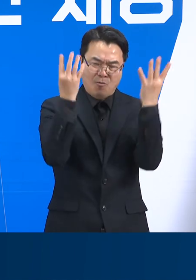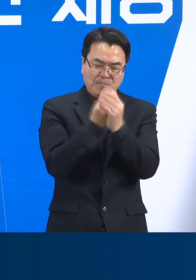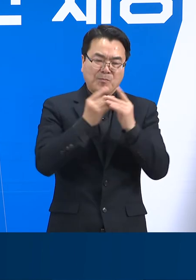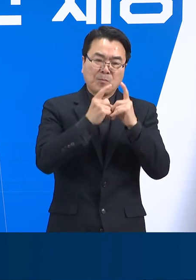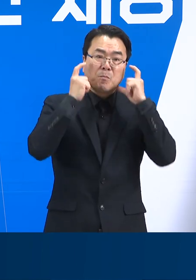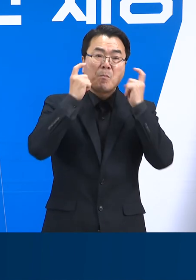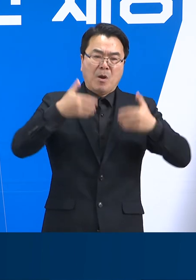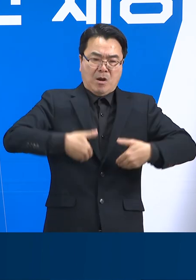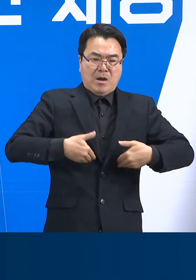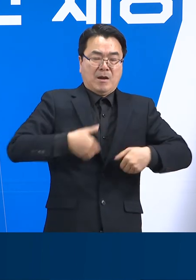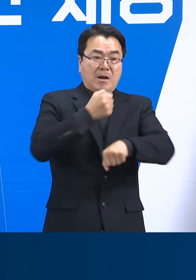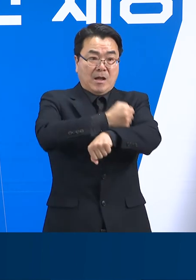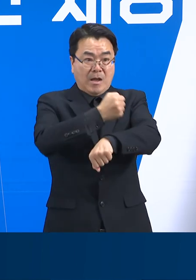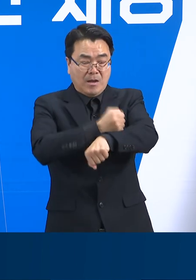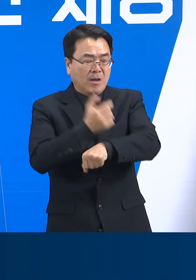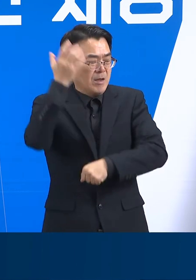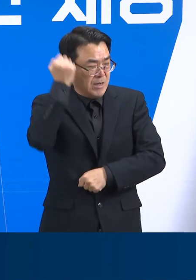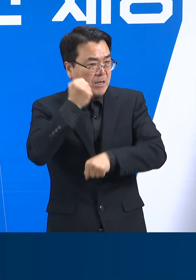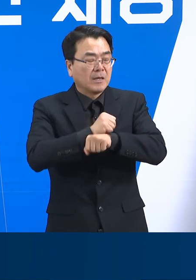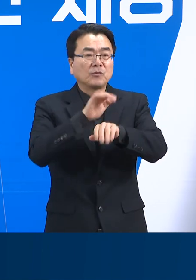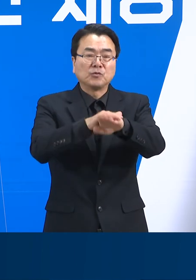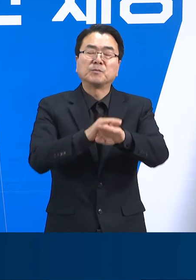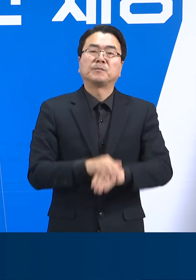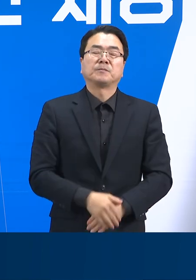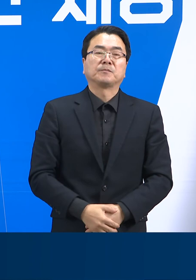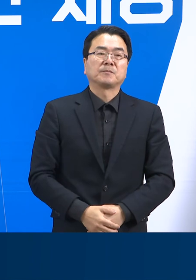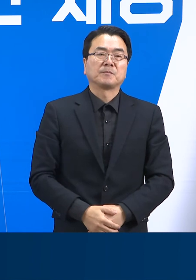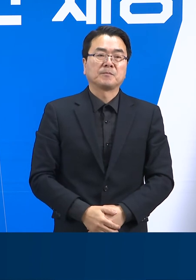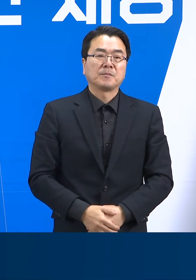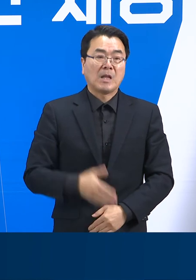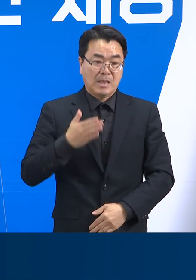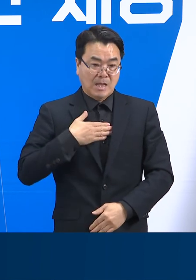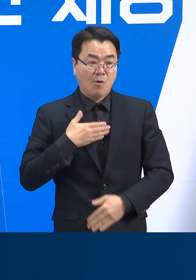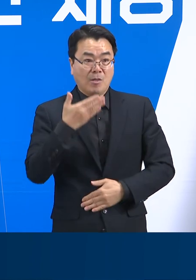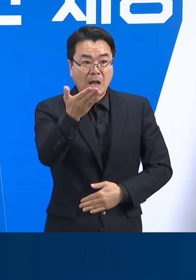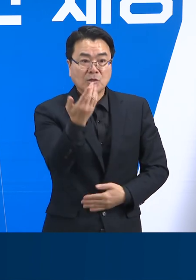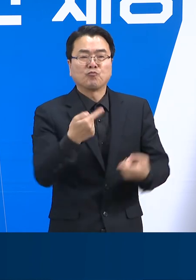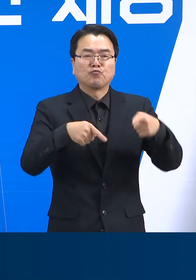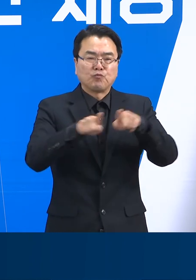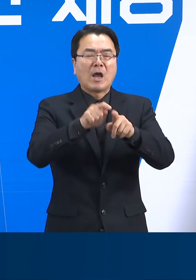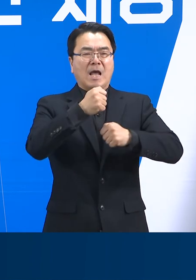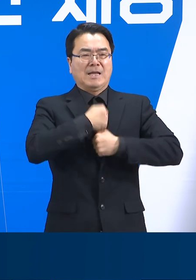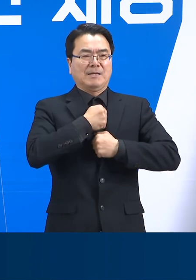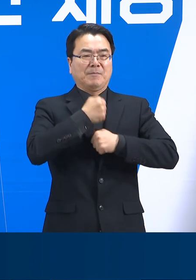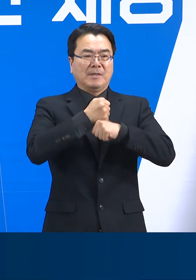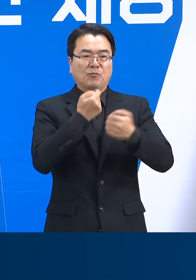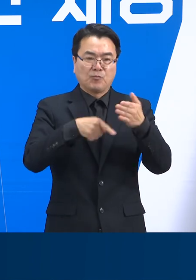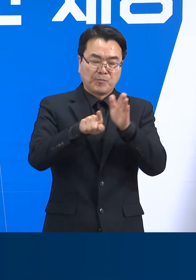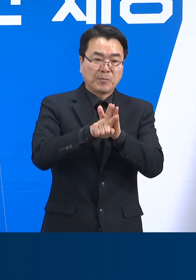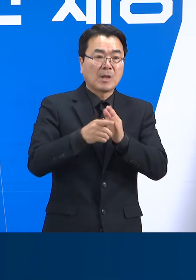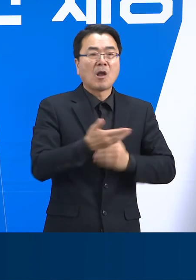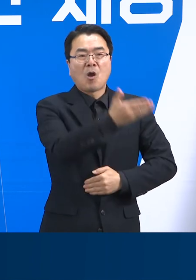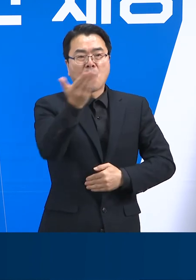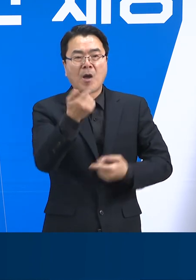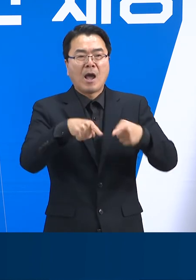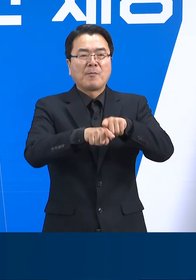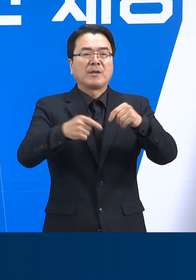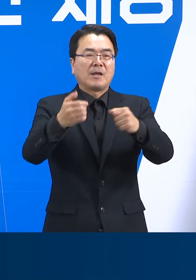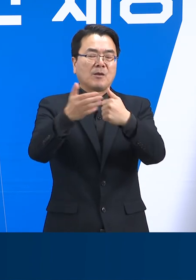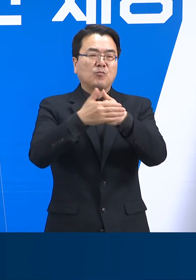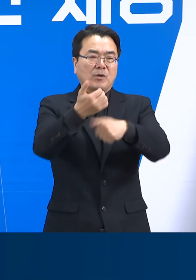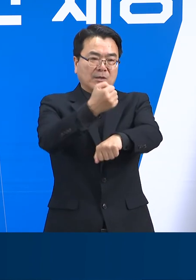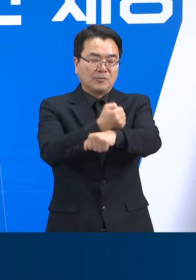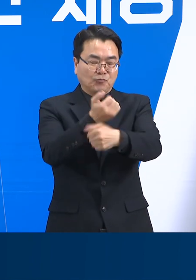기본 방역 수칙 준수가 중요합니다. 나와 이웃의 안전을 지키기 위해 도민 여러분께서는 협조해 주시기를